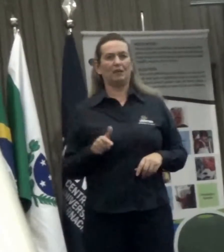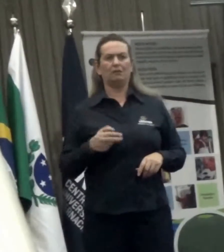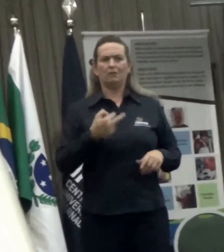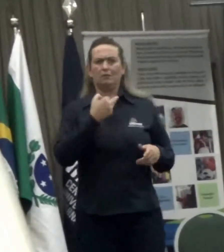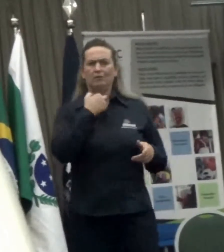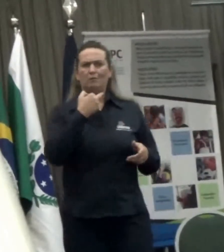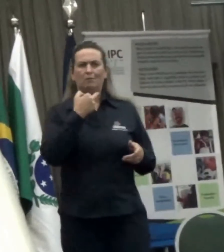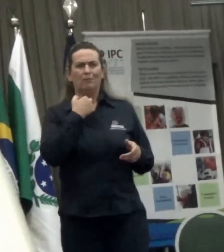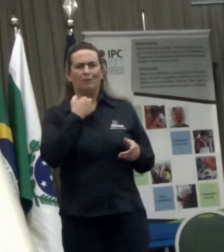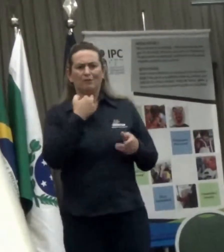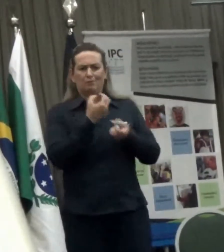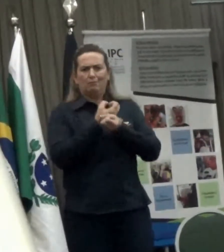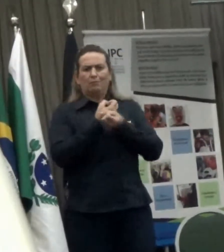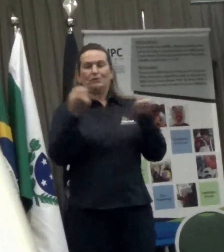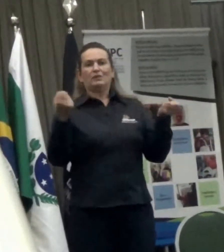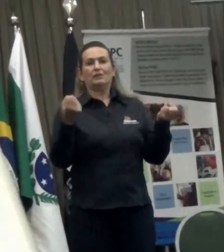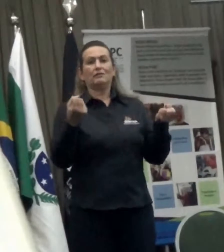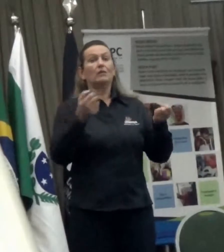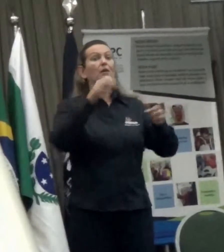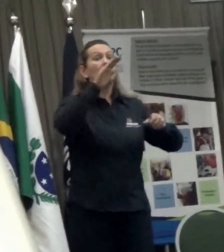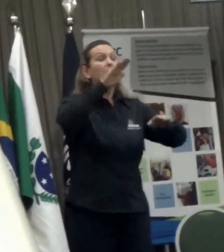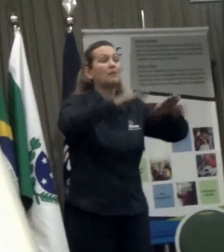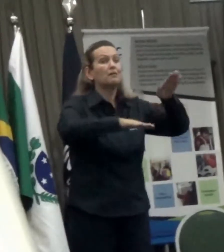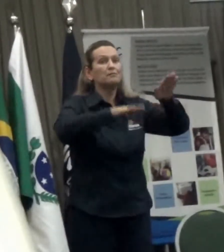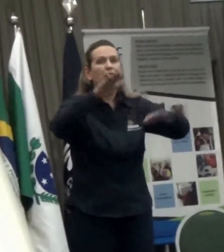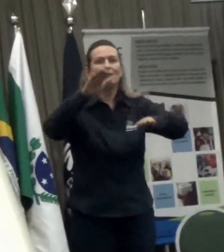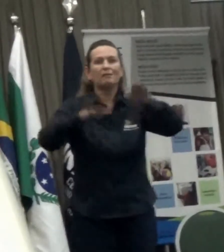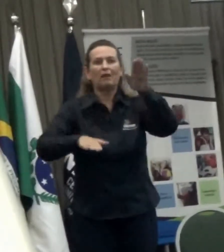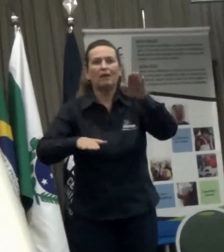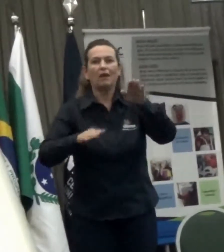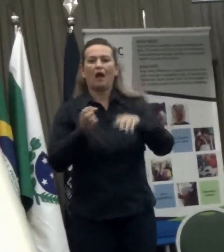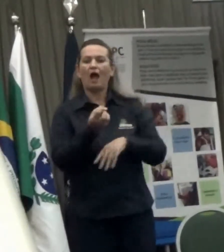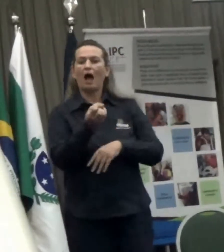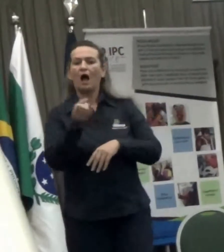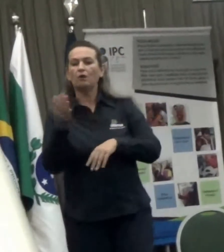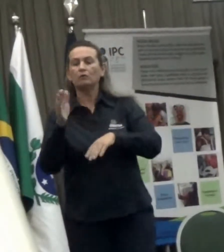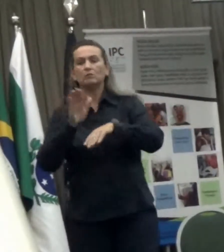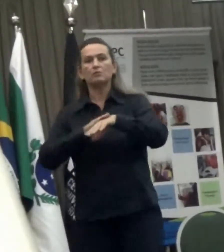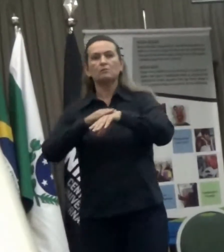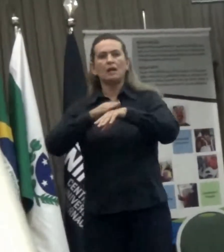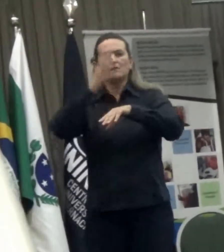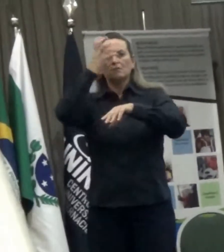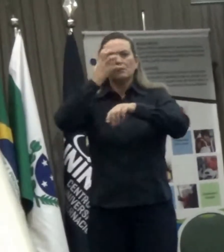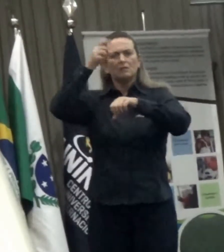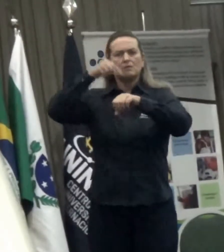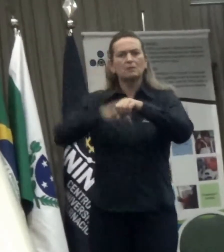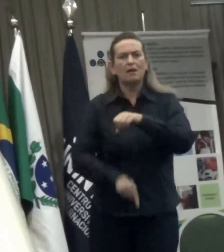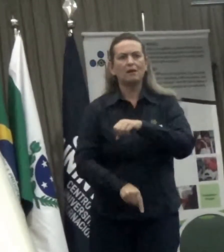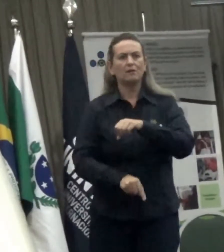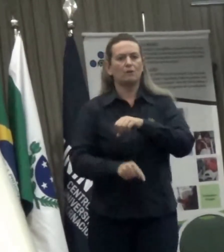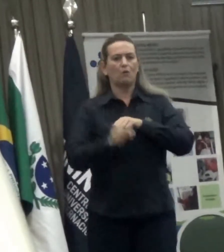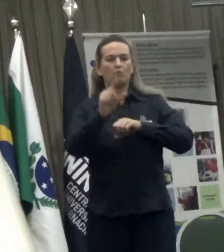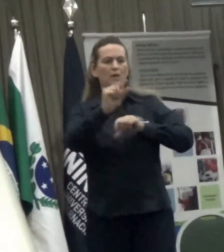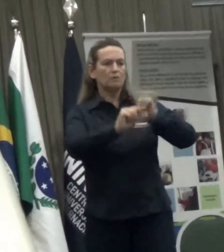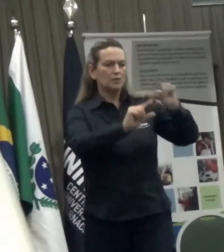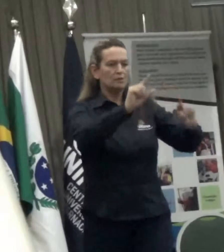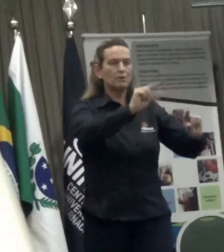incapacidade relativa. Portanto, o seu tutor, o seu curador atuará do seu lado e não